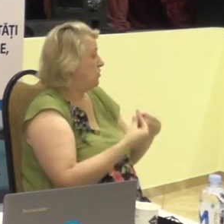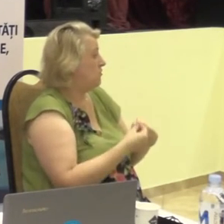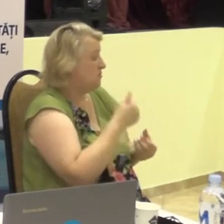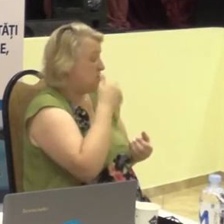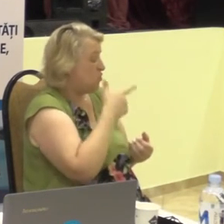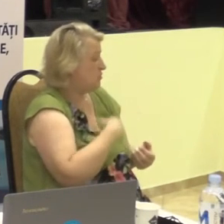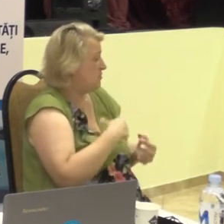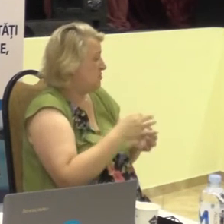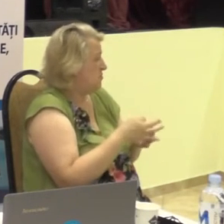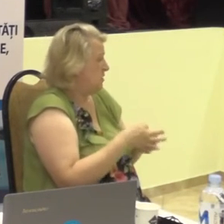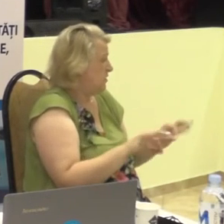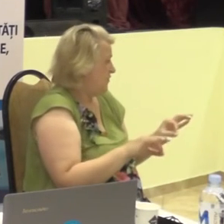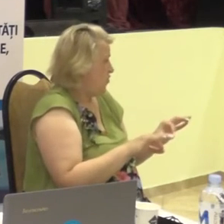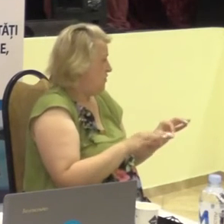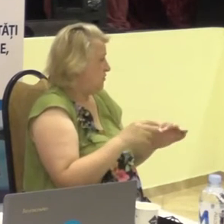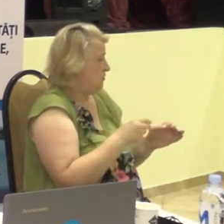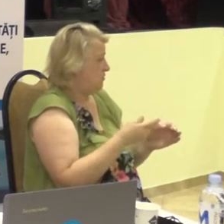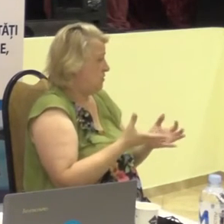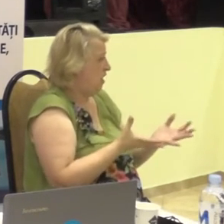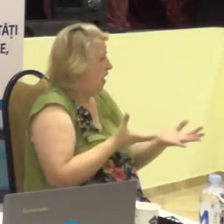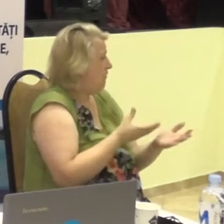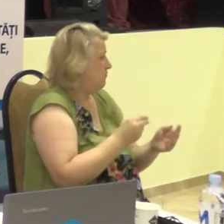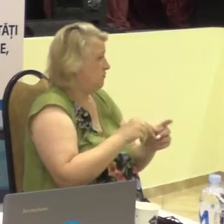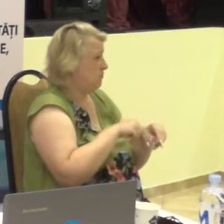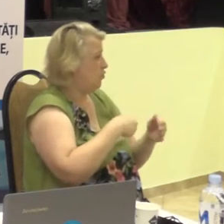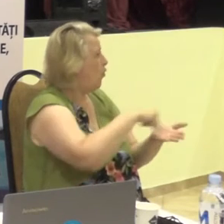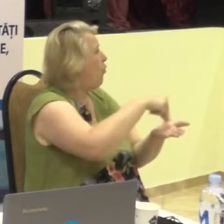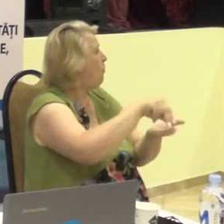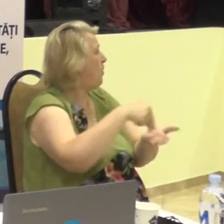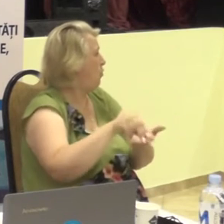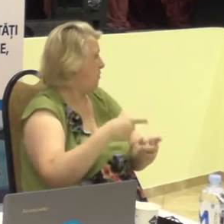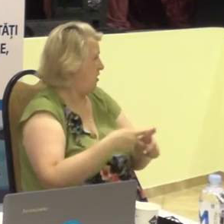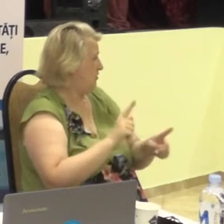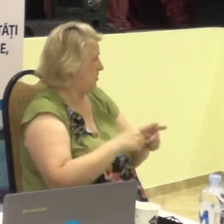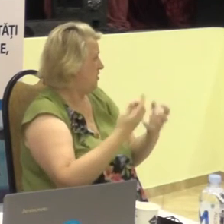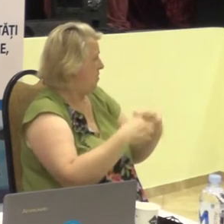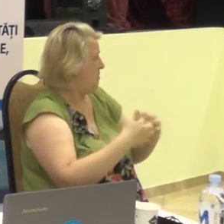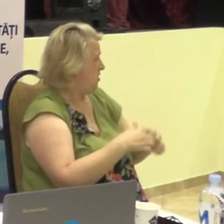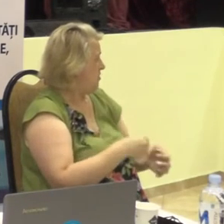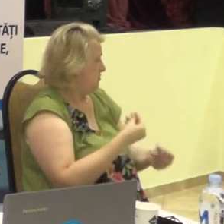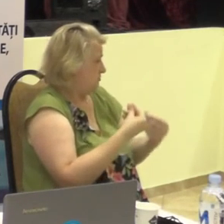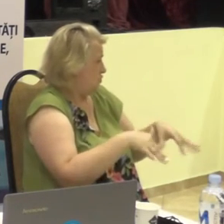permite la procurarea acestor aparate.